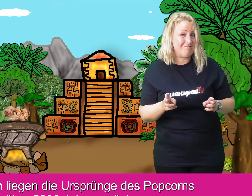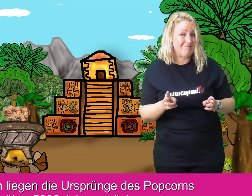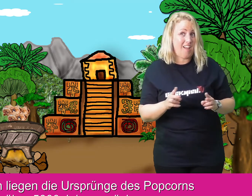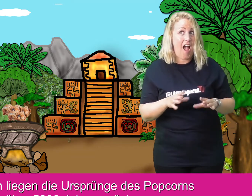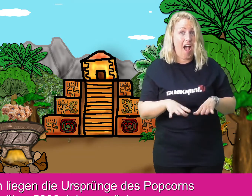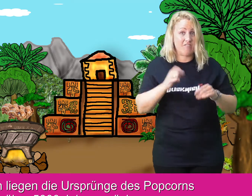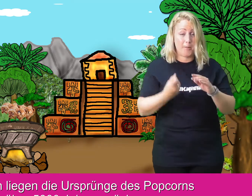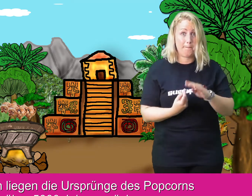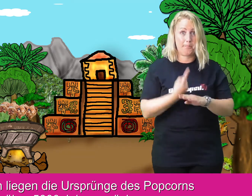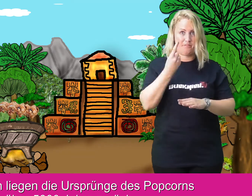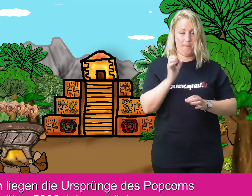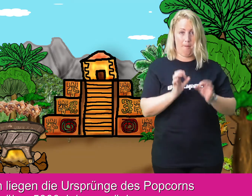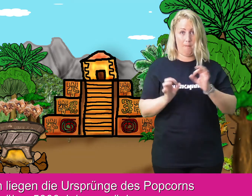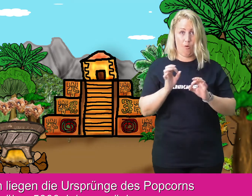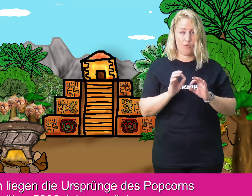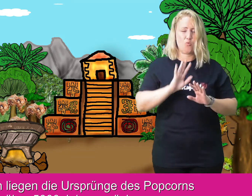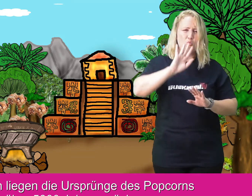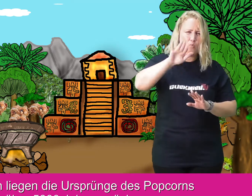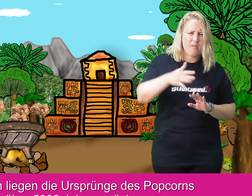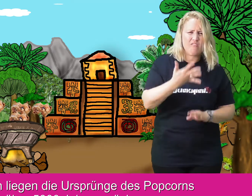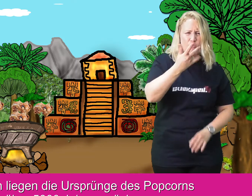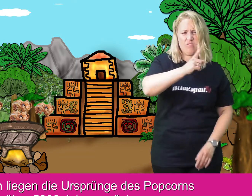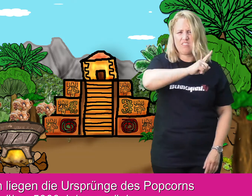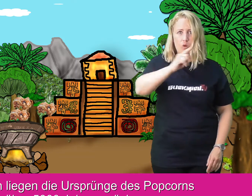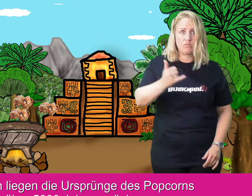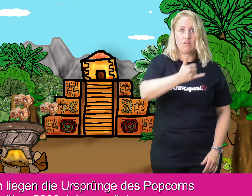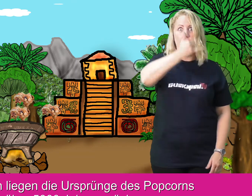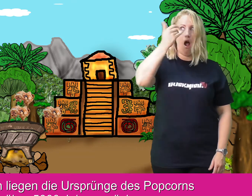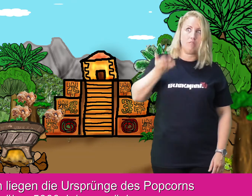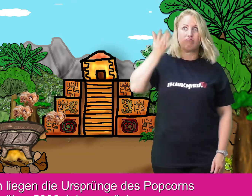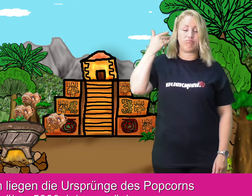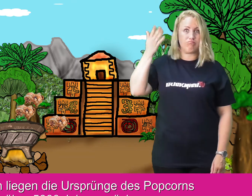Tatsächlich liegen die Ursprünge des Popcorns über 5000 Jahre zurück.